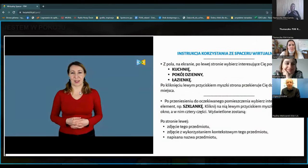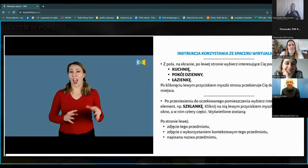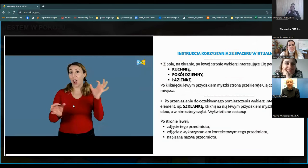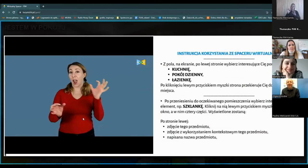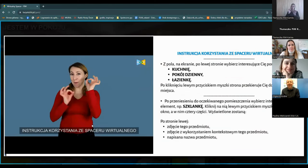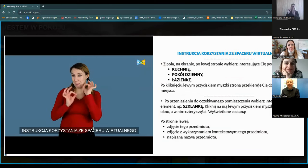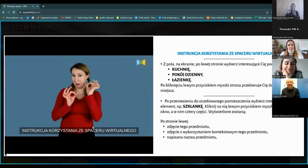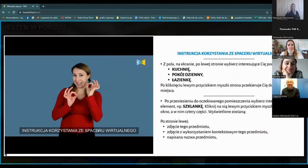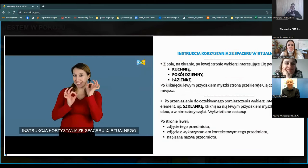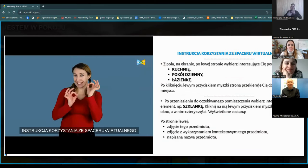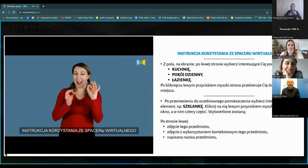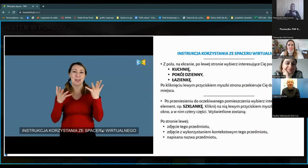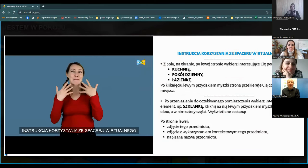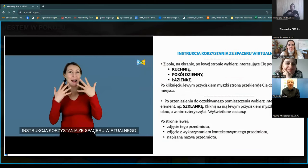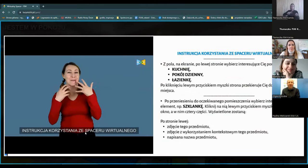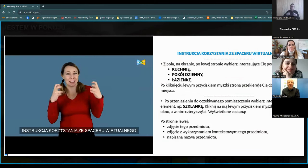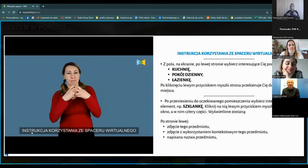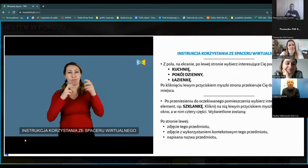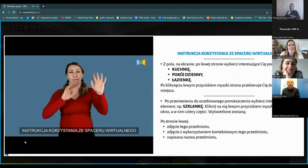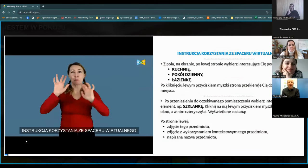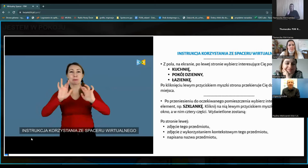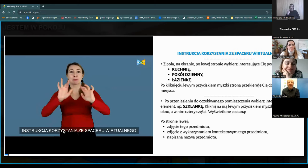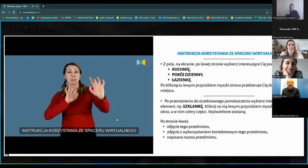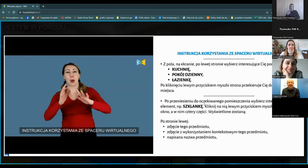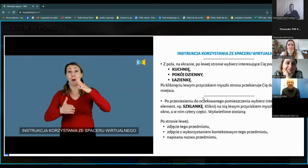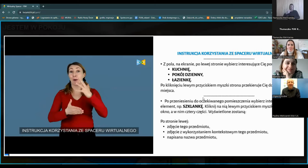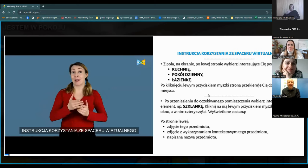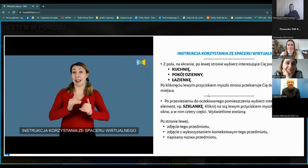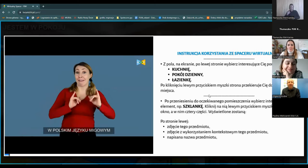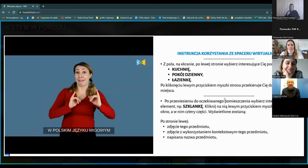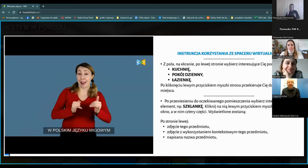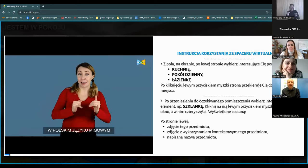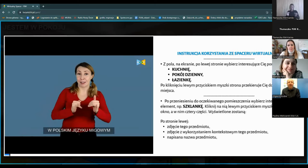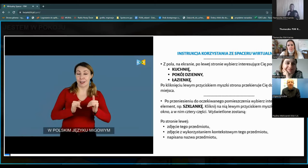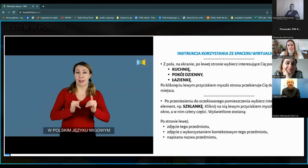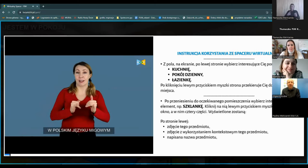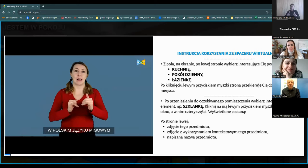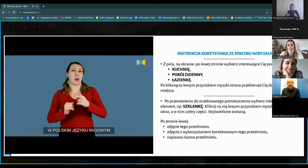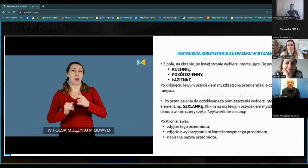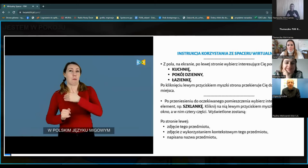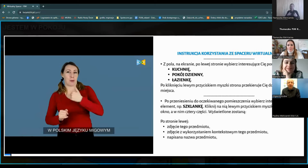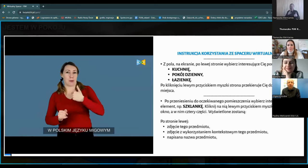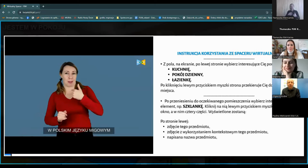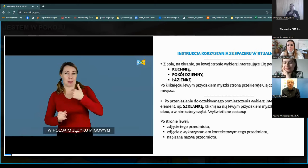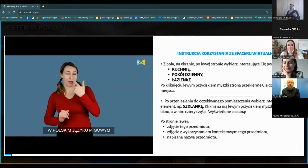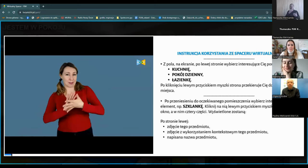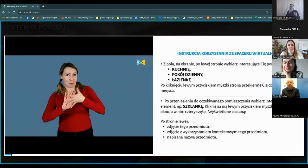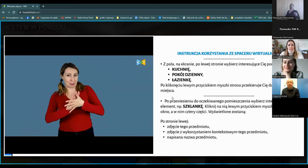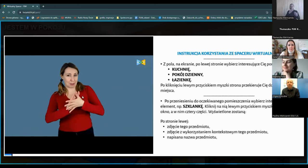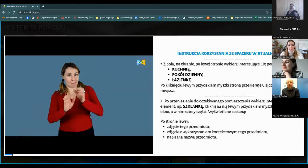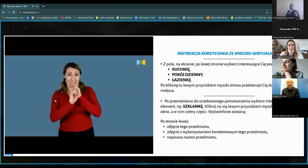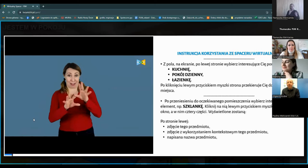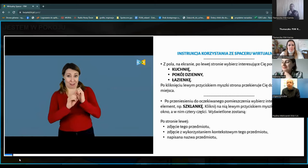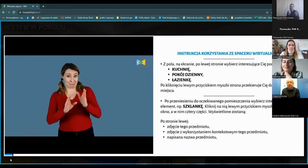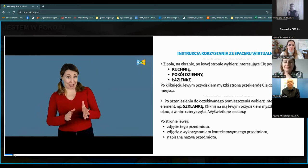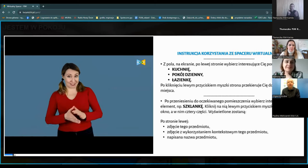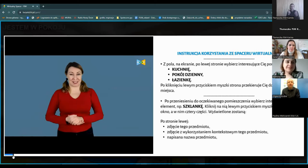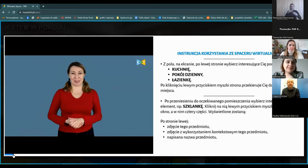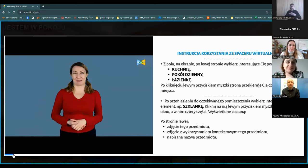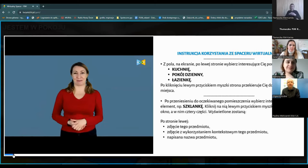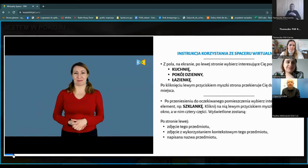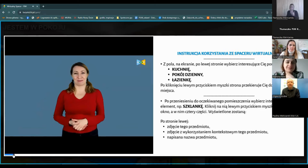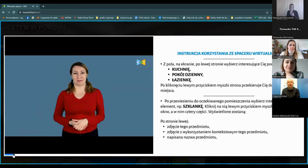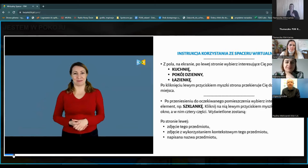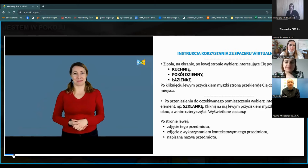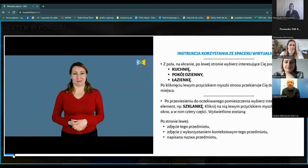przez Karinę, czyli też dzisiejszą tłumaczkę i na czym nam zależało? Na wyglądzie.